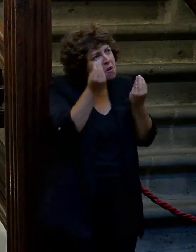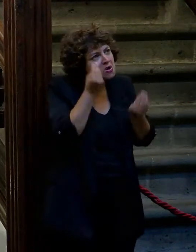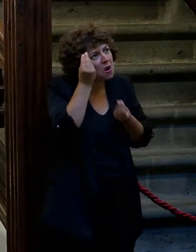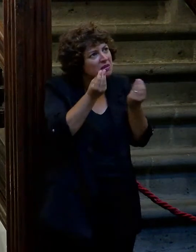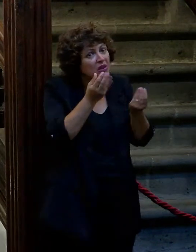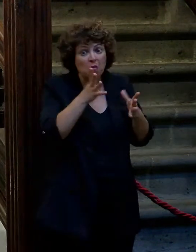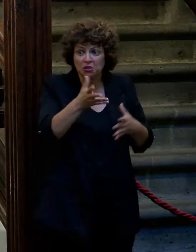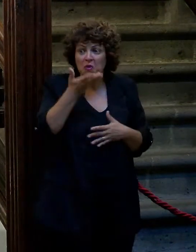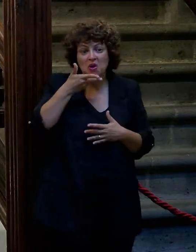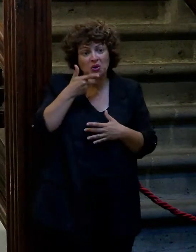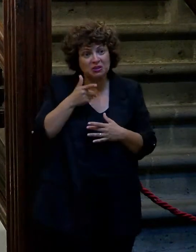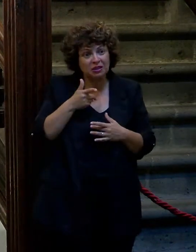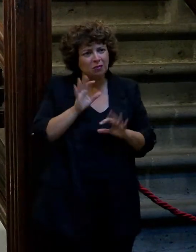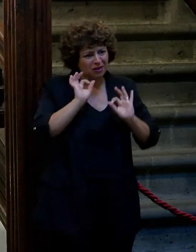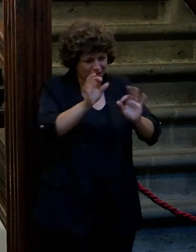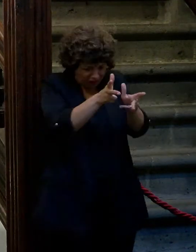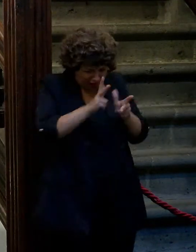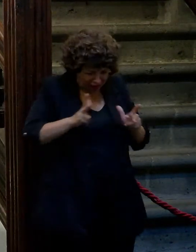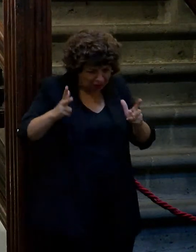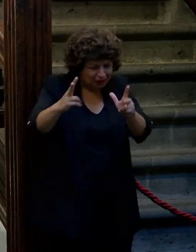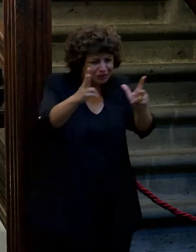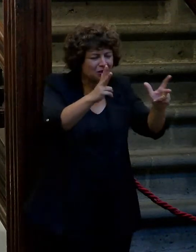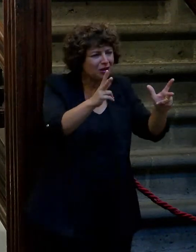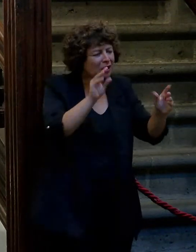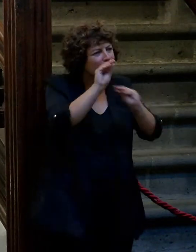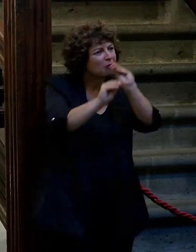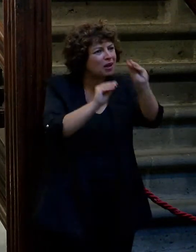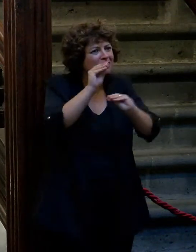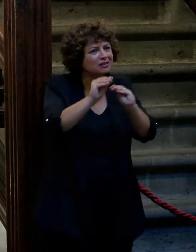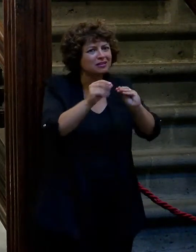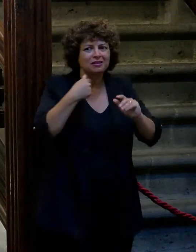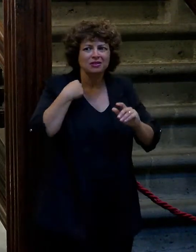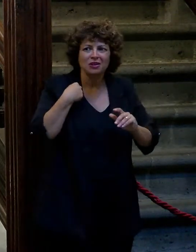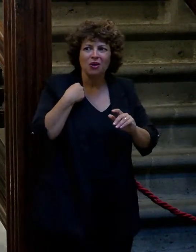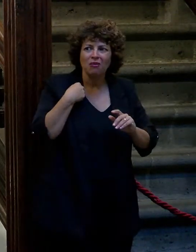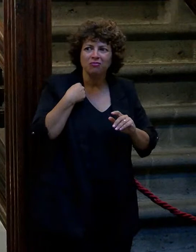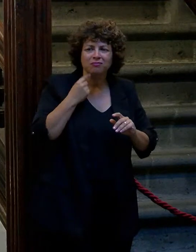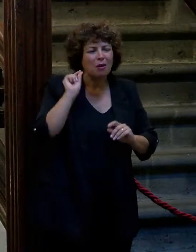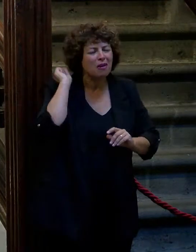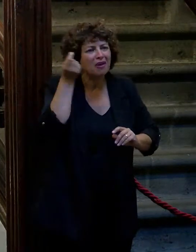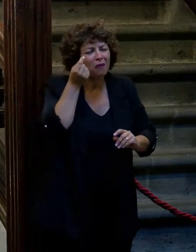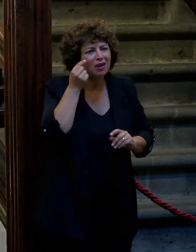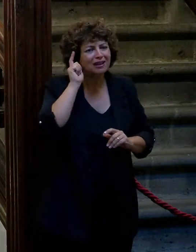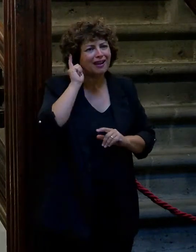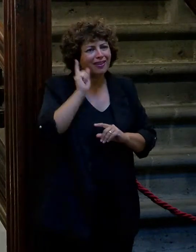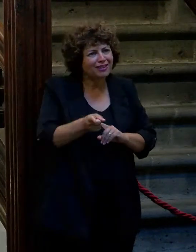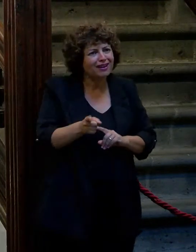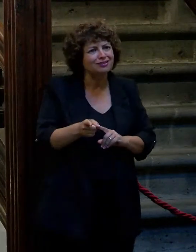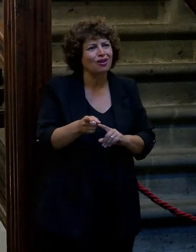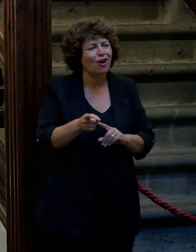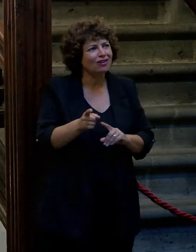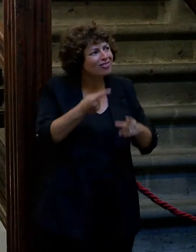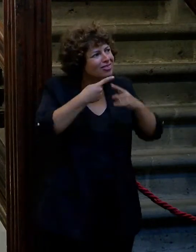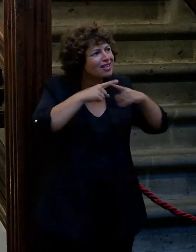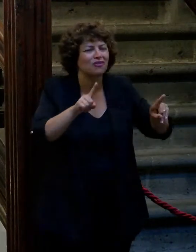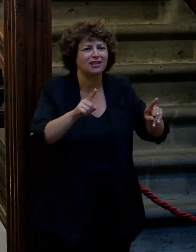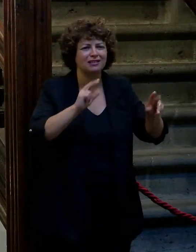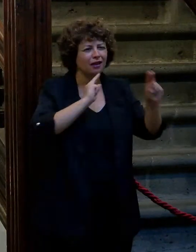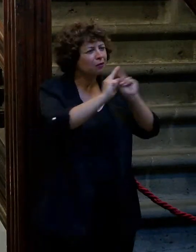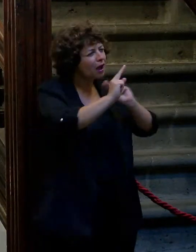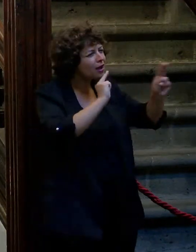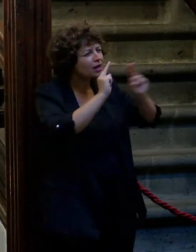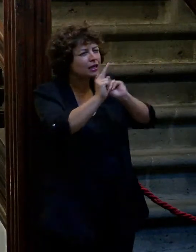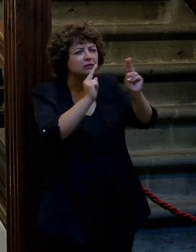entonces en la curiosidad de los espectadores descubrí almodóvres distintos pero además que iba respondiendo iba